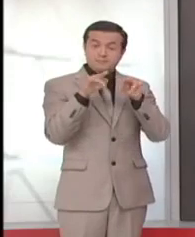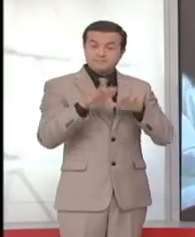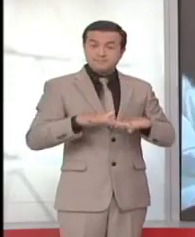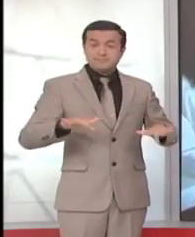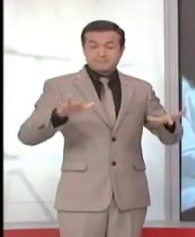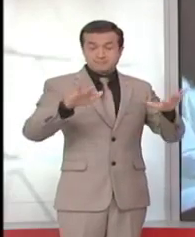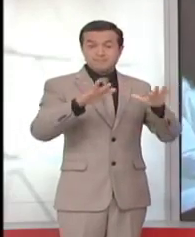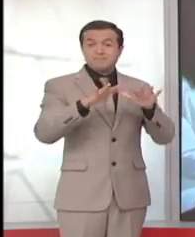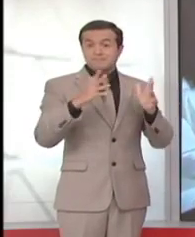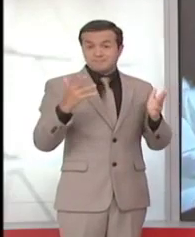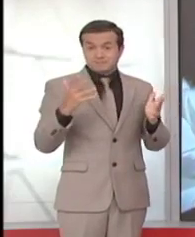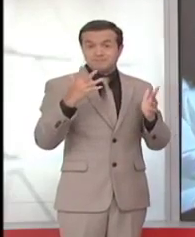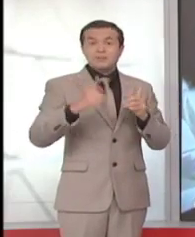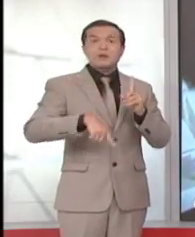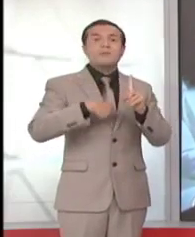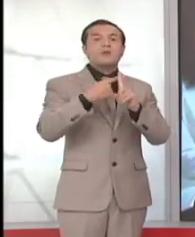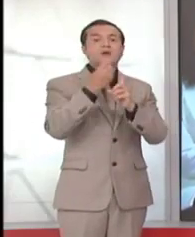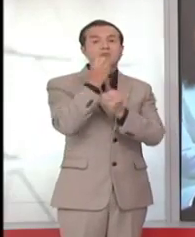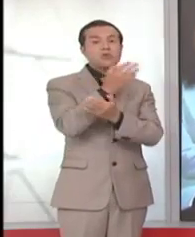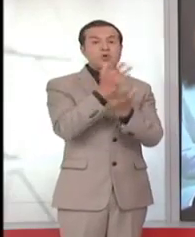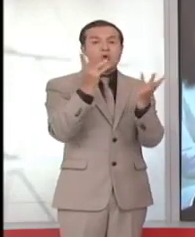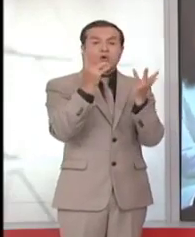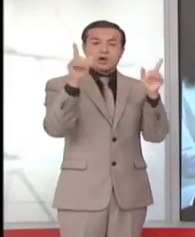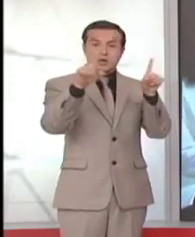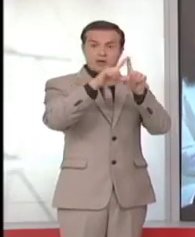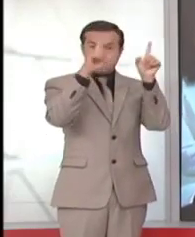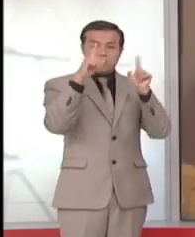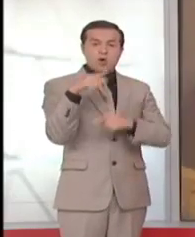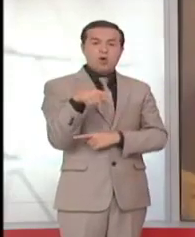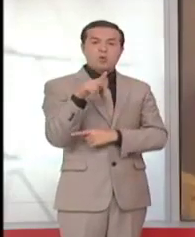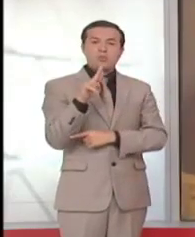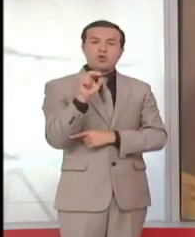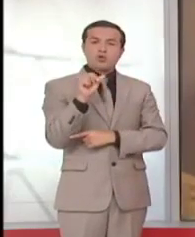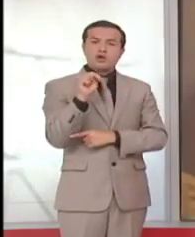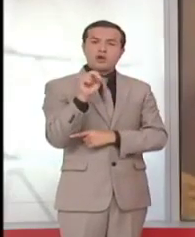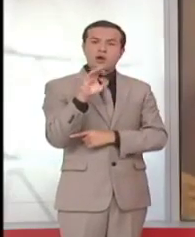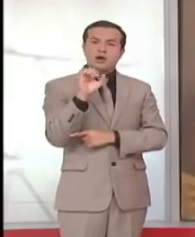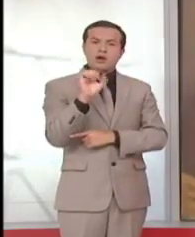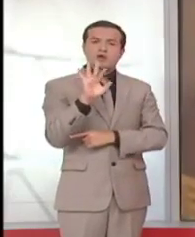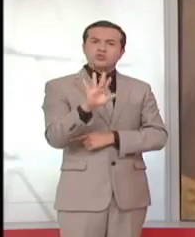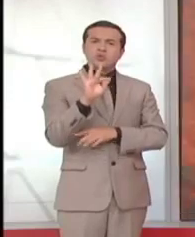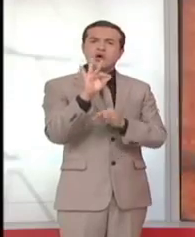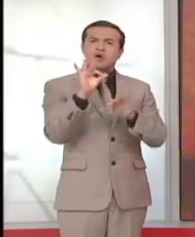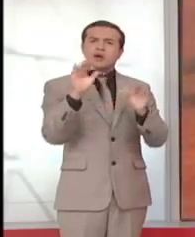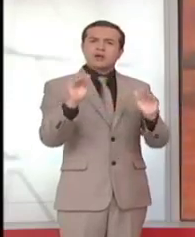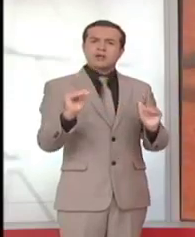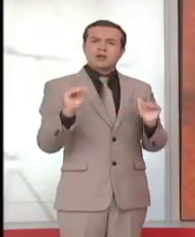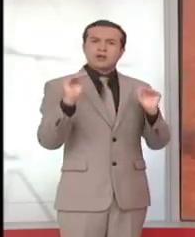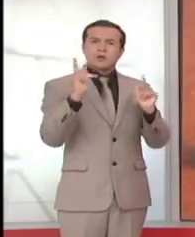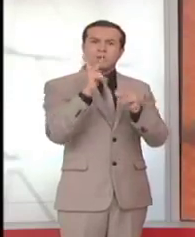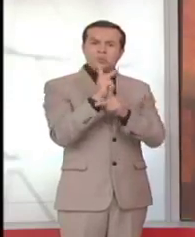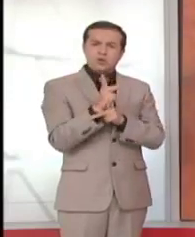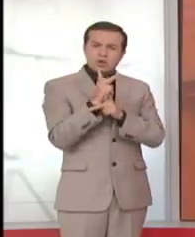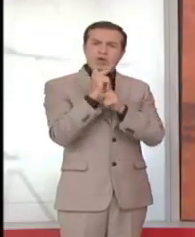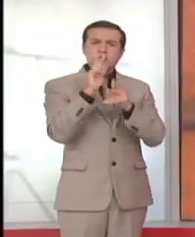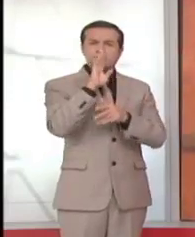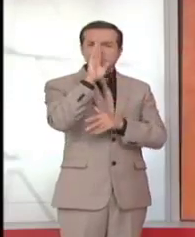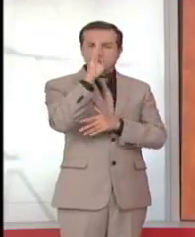Asimismo, se hizo mención de honor a la empresa Pronaca por su eficiente sistema de indicadores para optimizar el uso de los recursos.